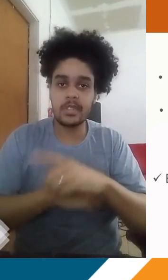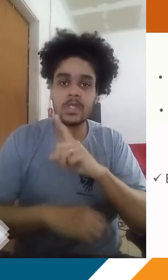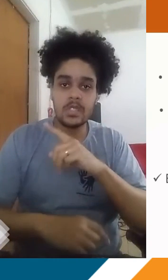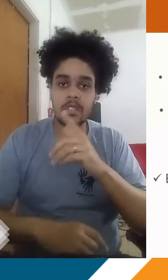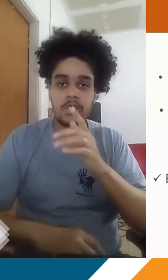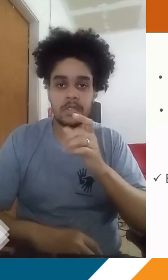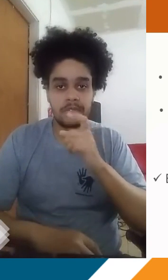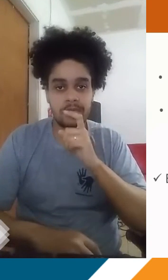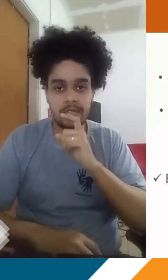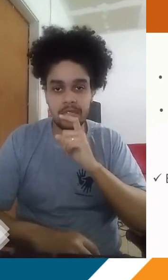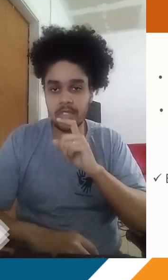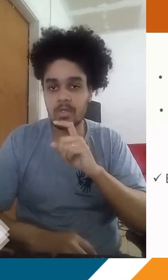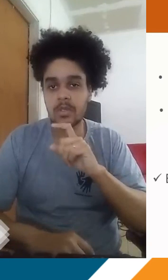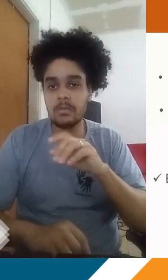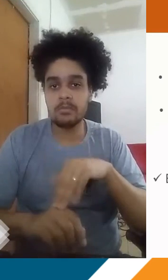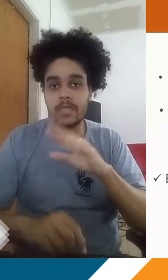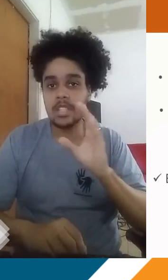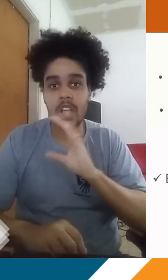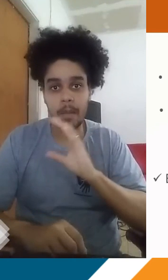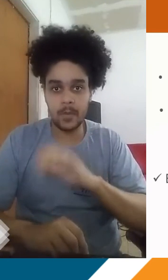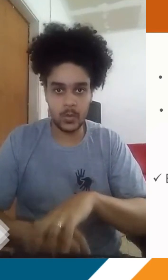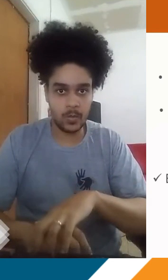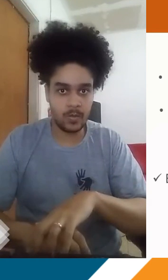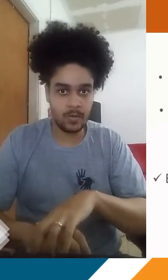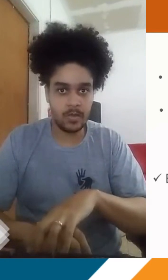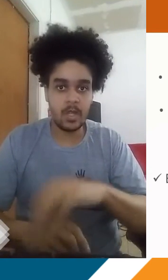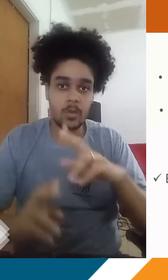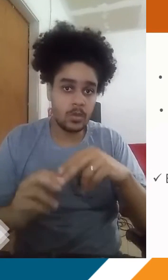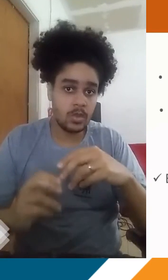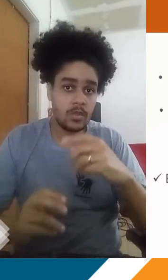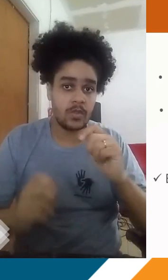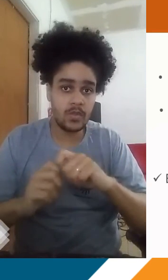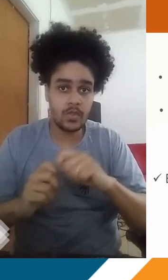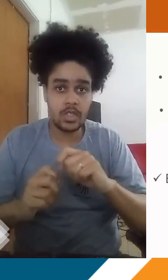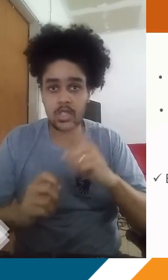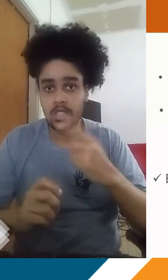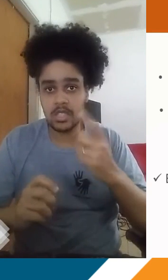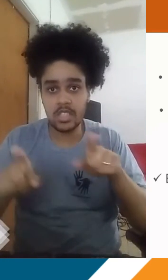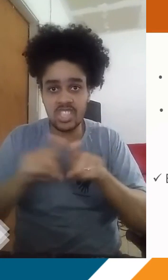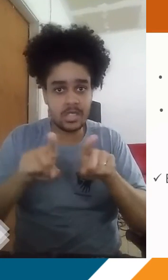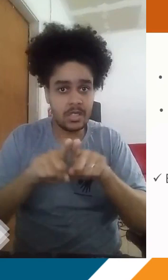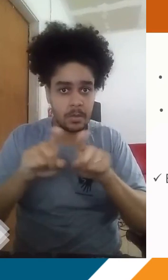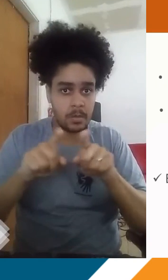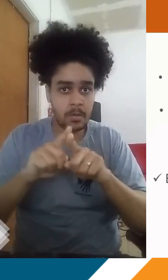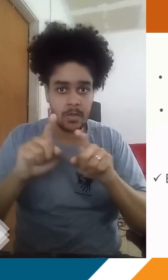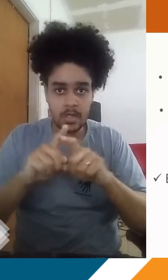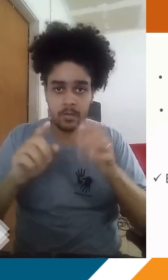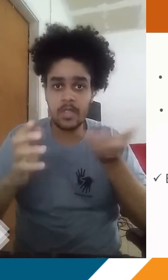contrário, esse resfriamento vai ser muito mais rápido, né? Isso vai fazer com que a gente também acelere a